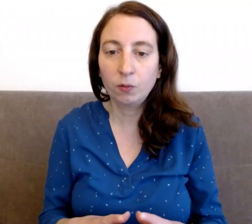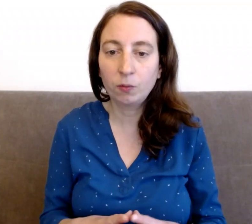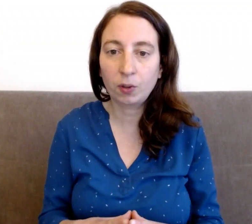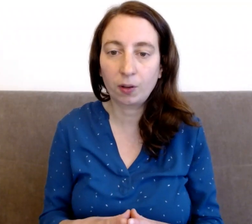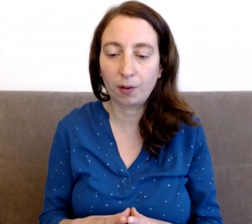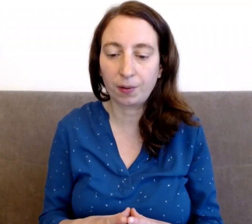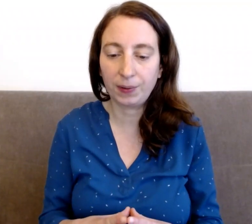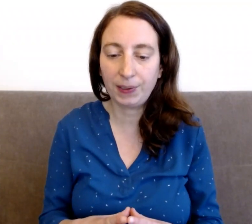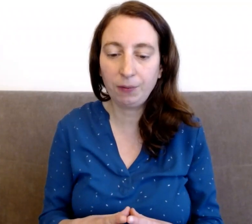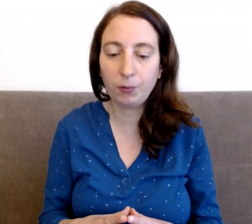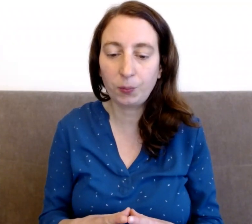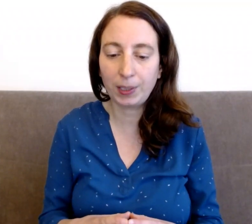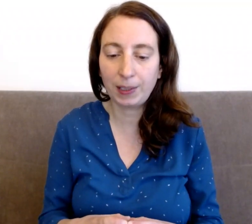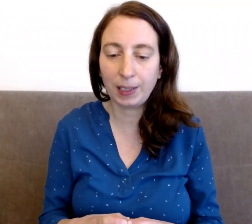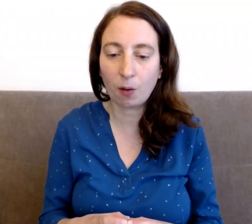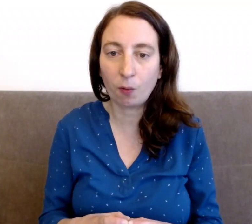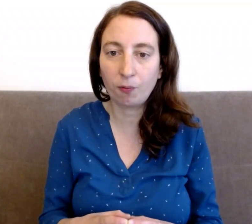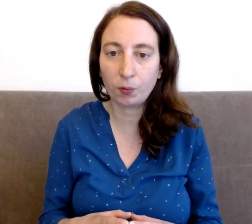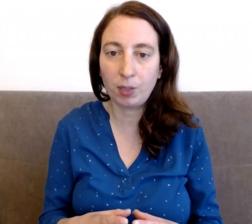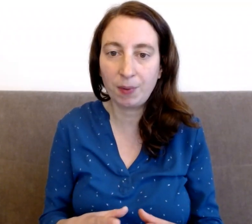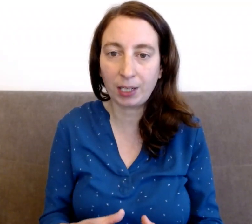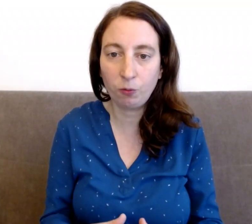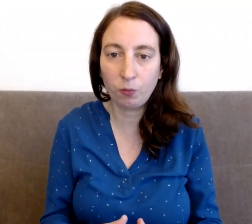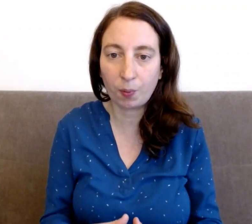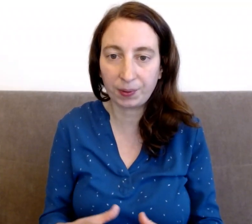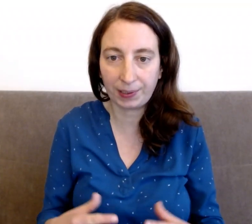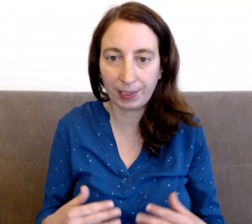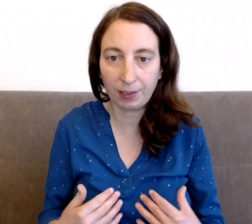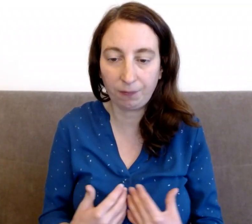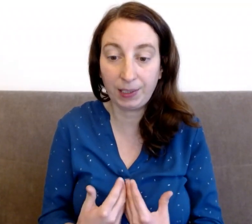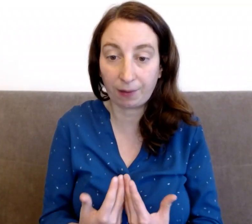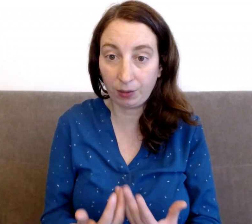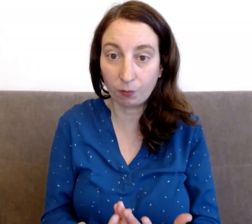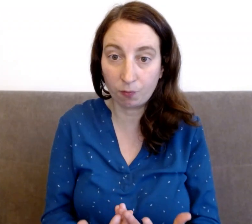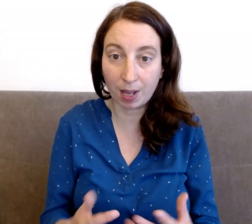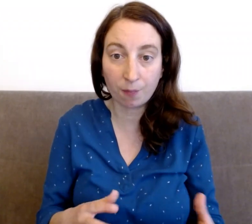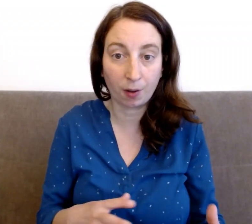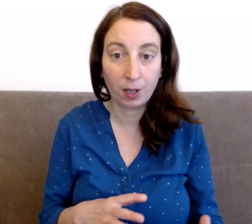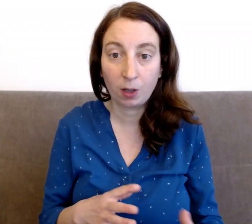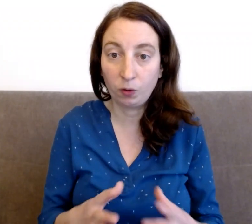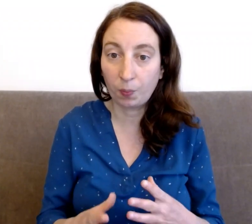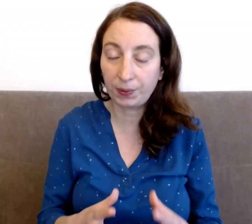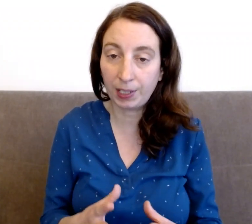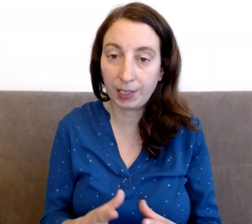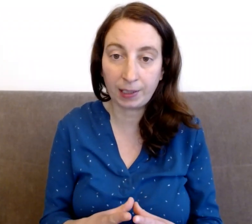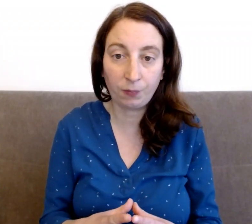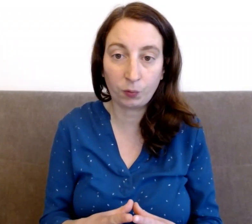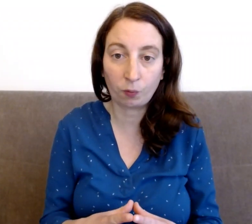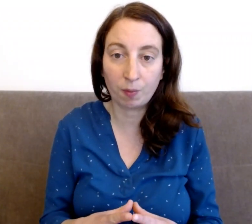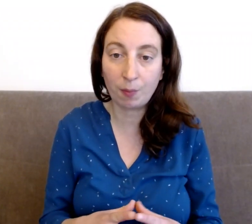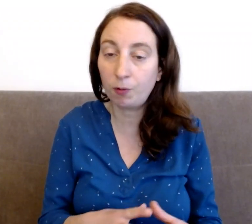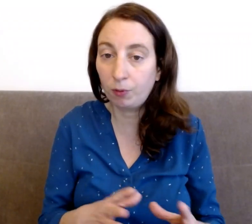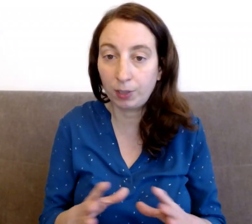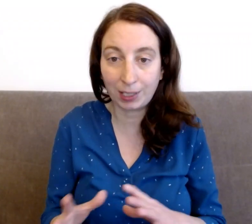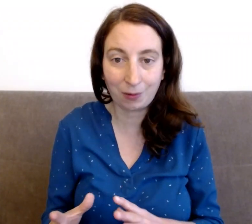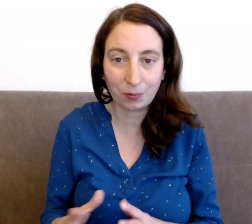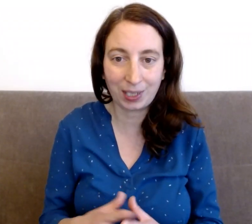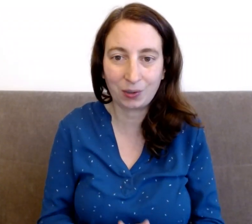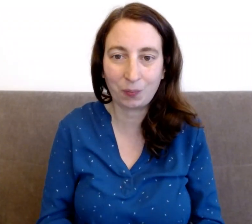Donc, si vous souhaitez en revanche vous libérer d'une pensée vis-à-vis de vous-même, une pensée négative sur vous-même, je vais vous donner quelques exemples dans